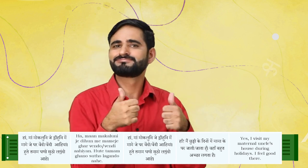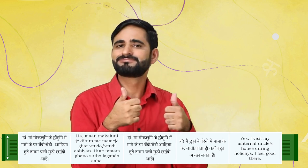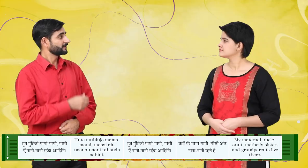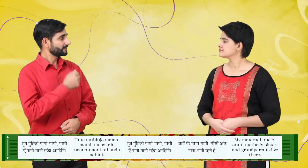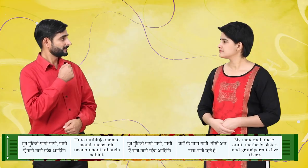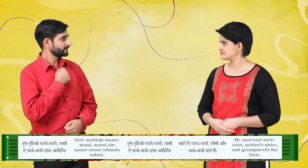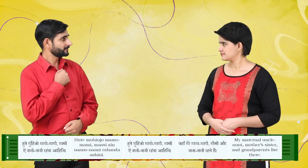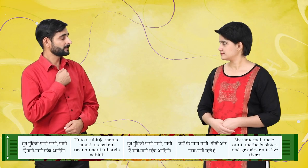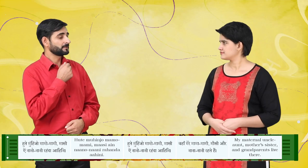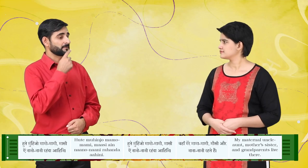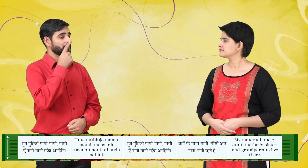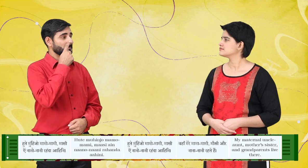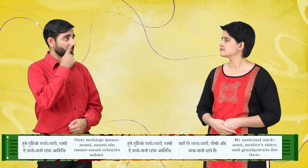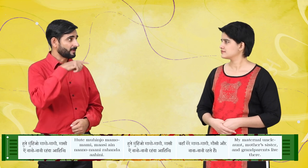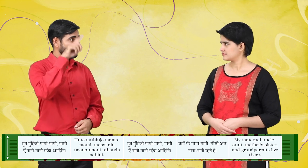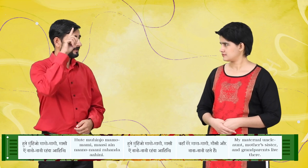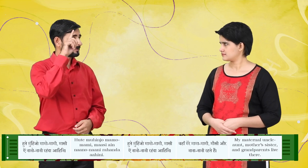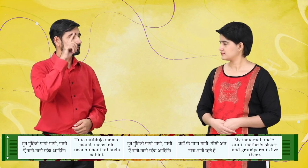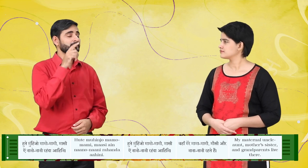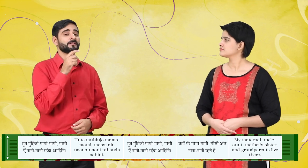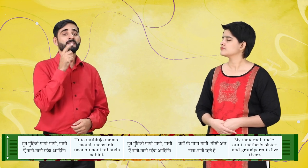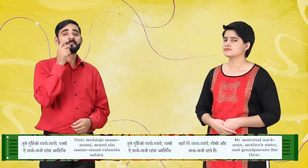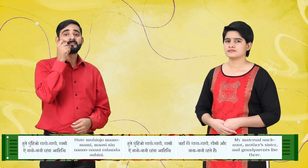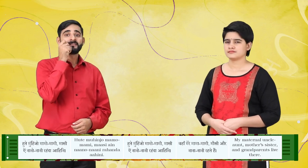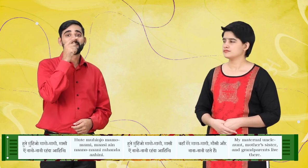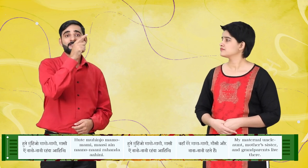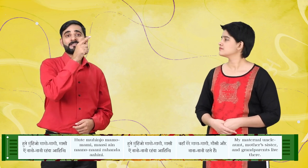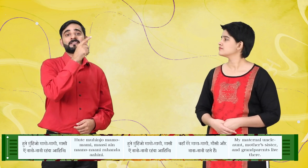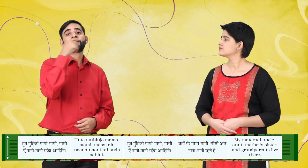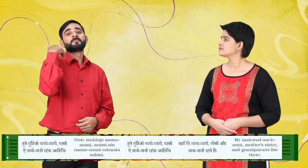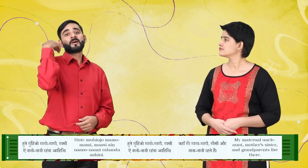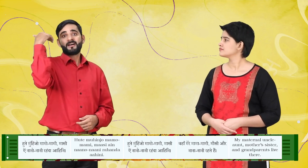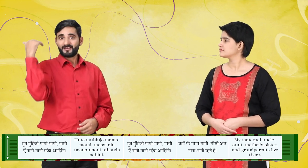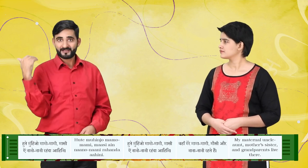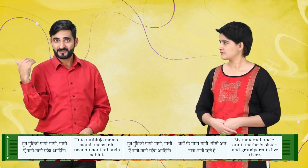हुते मुहिंजो मामो मामी, मासी ए नानो नानी रहन्दा आहे